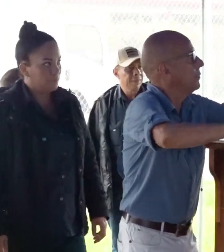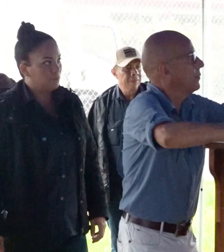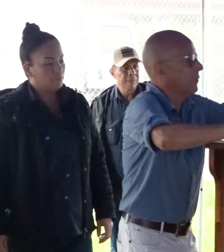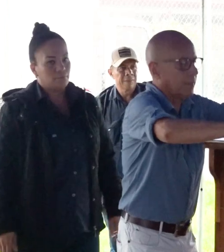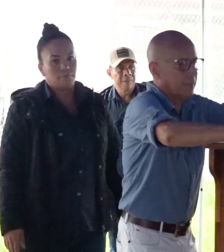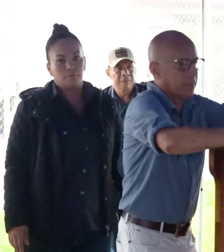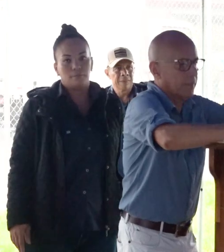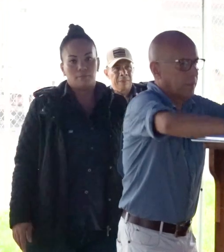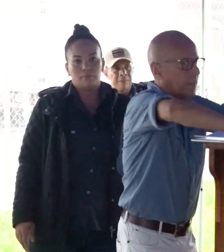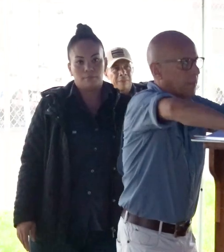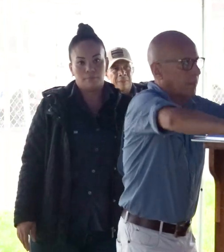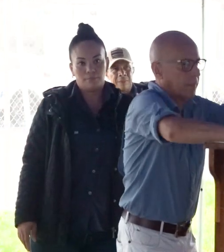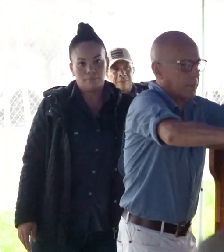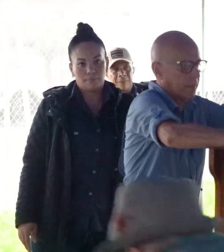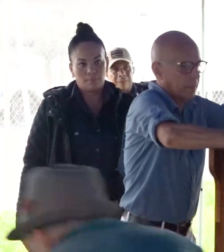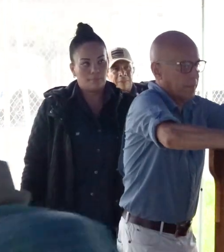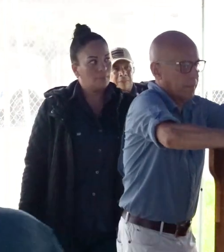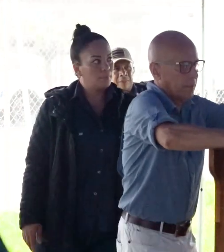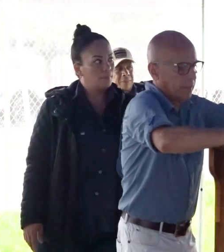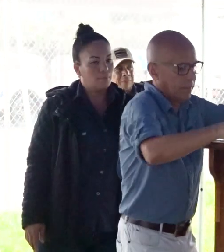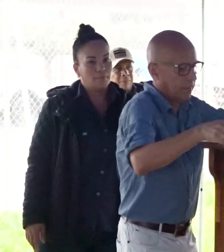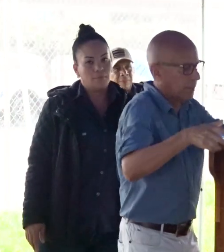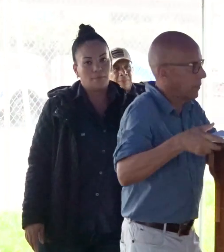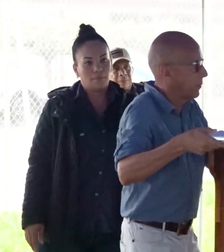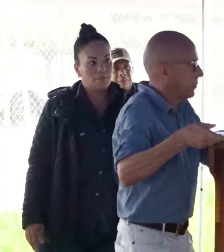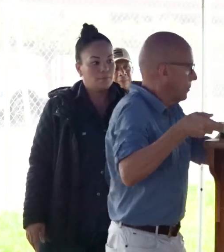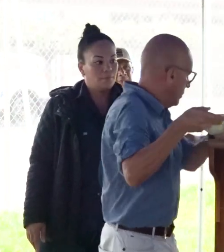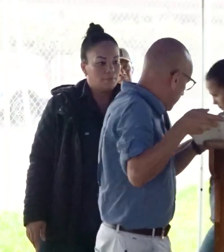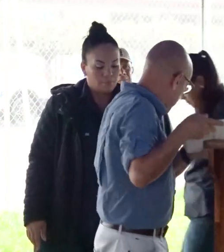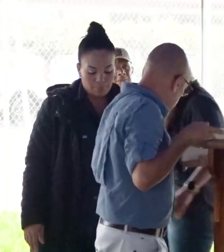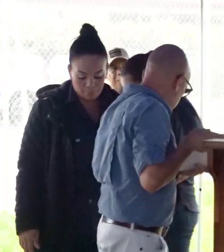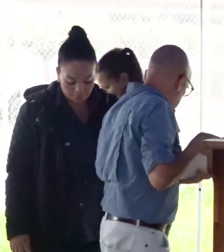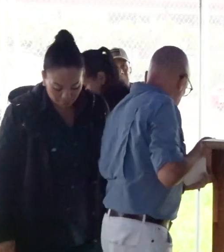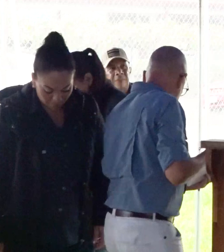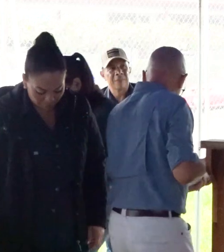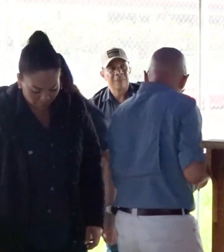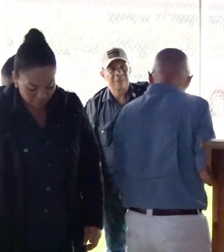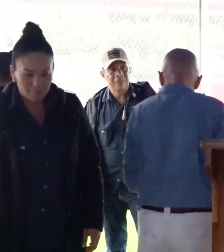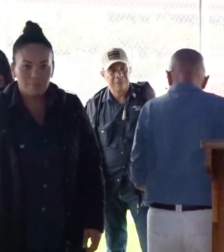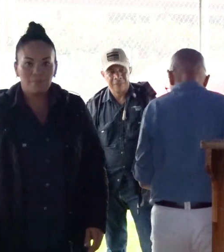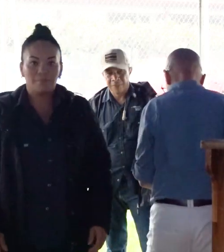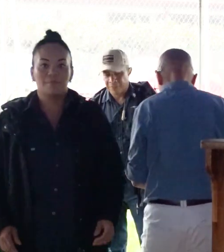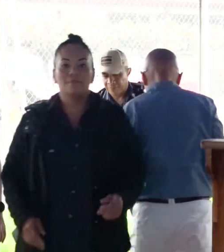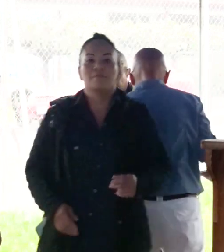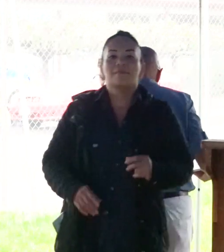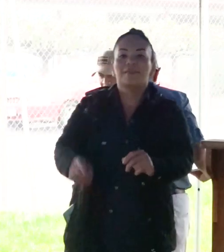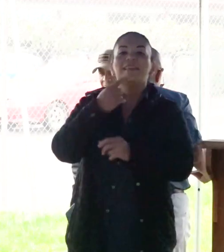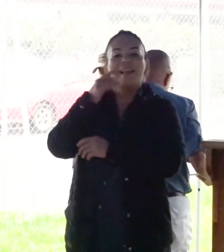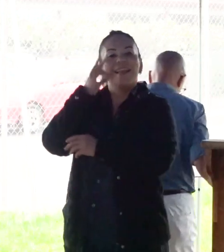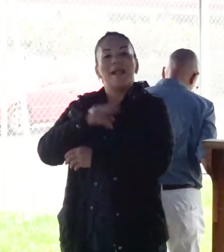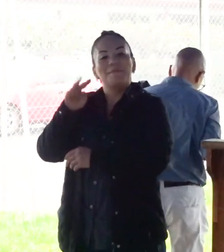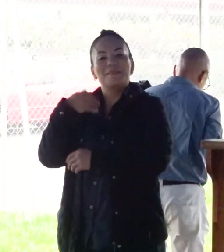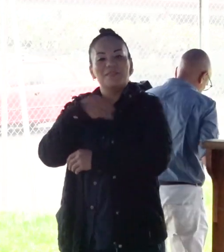¿Quién le puede creer al viceministro cuando dijo que aquí puede llover un poquillo? ¿Verdad?